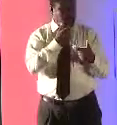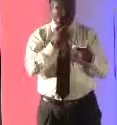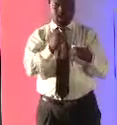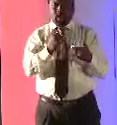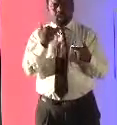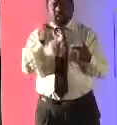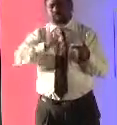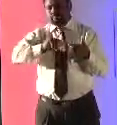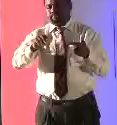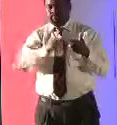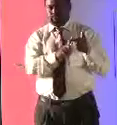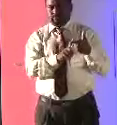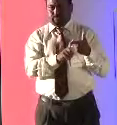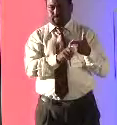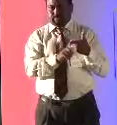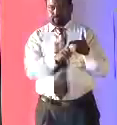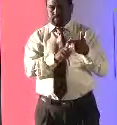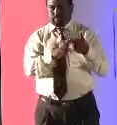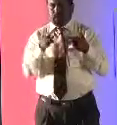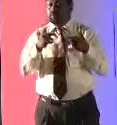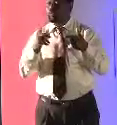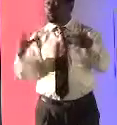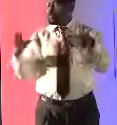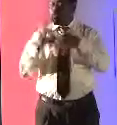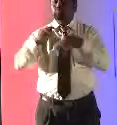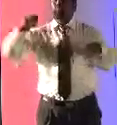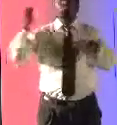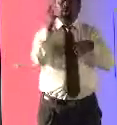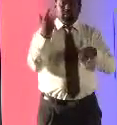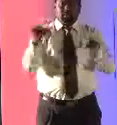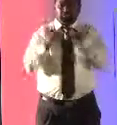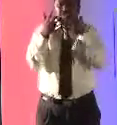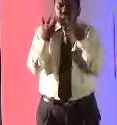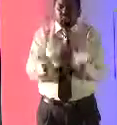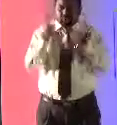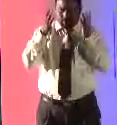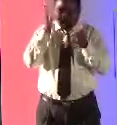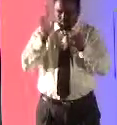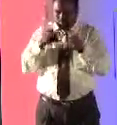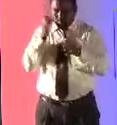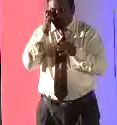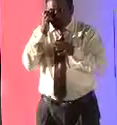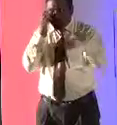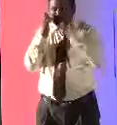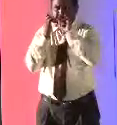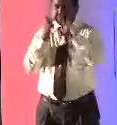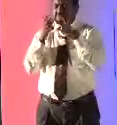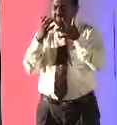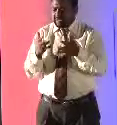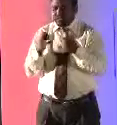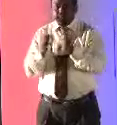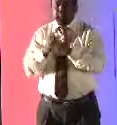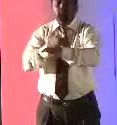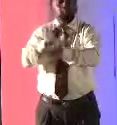توصيل عالي المدى أو سريع لكي نوصل هذه لغة الإشارة إلى المترجم